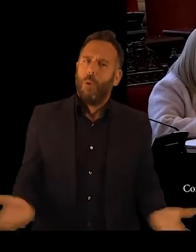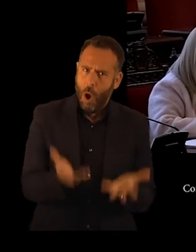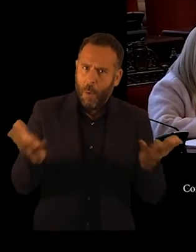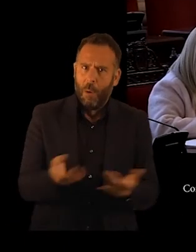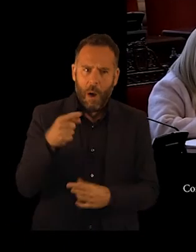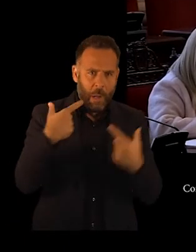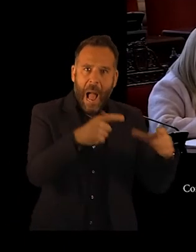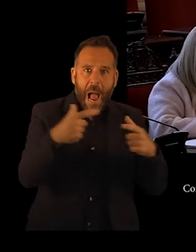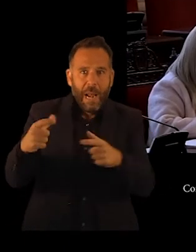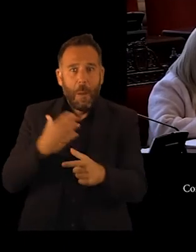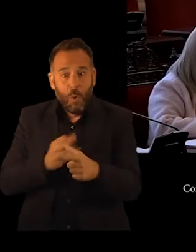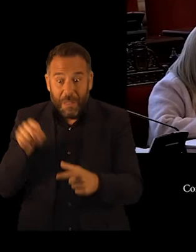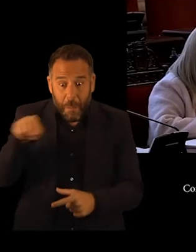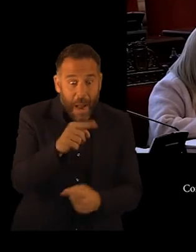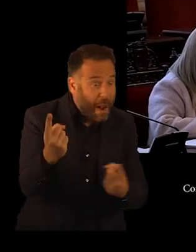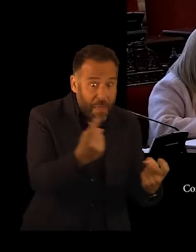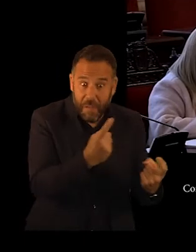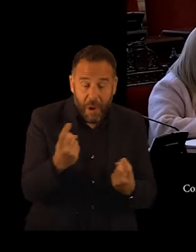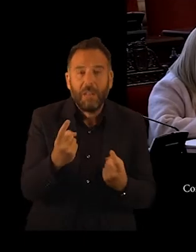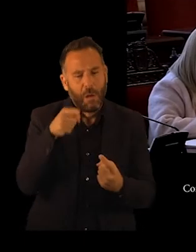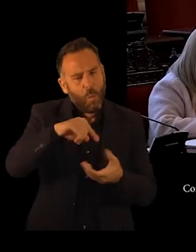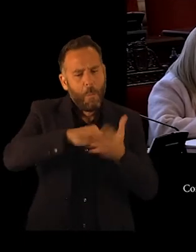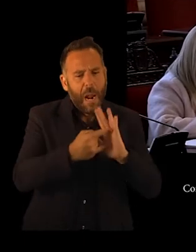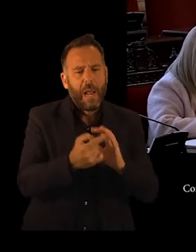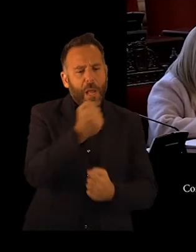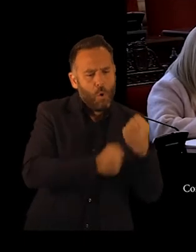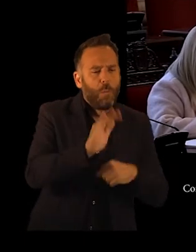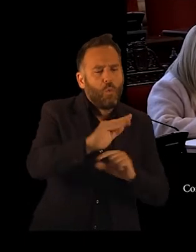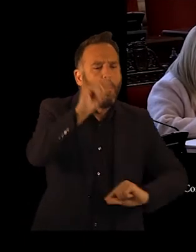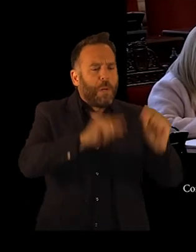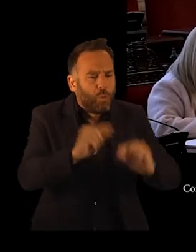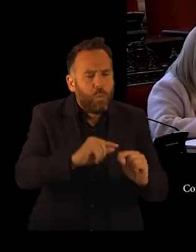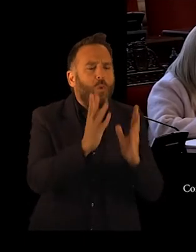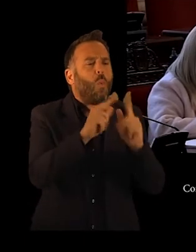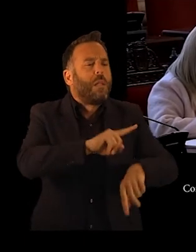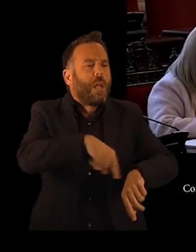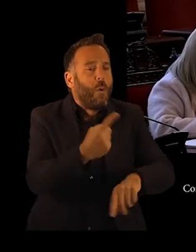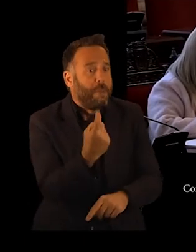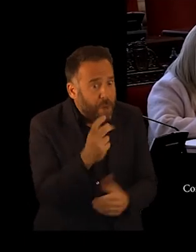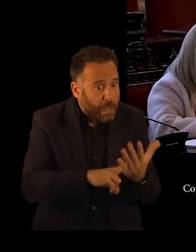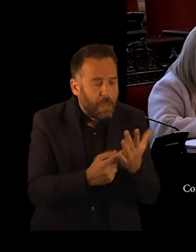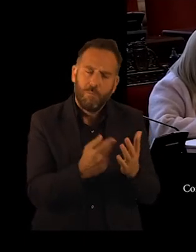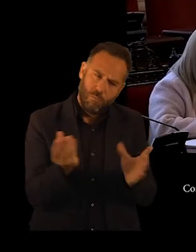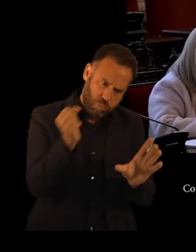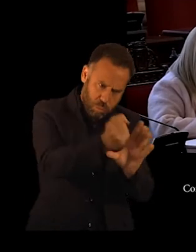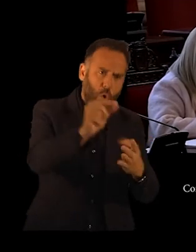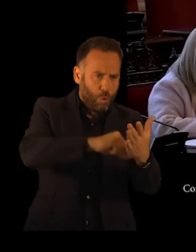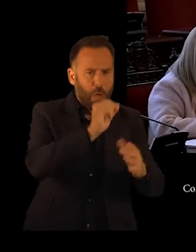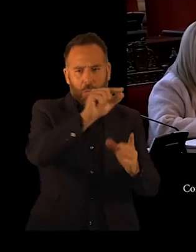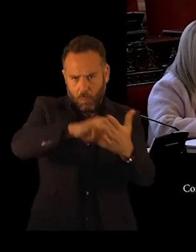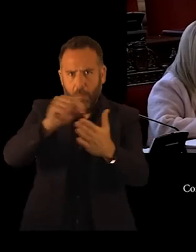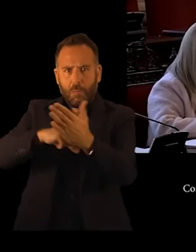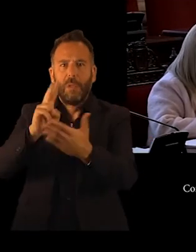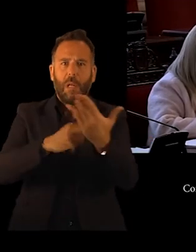áreas municipales que lo precisen contemplen en su planificación económica el número de horas necesarias para dar respuesta a las demandas de